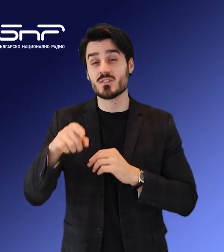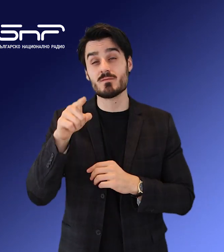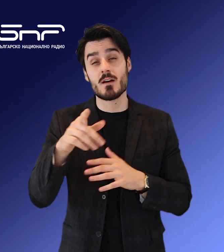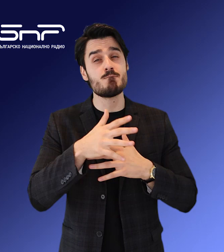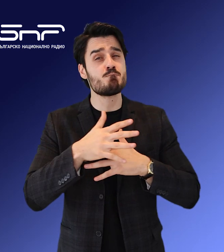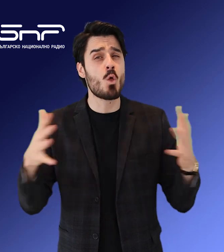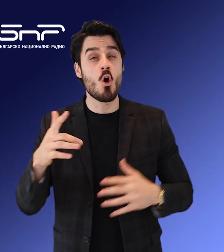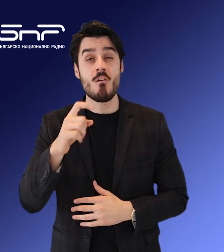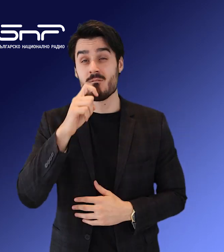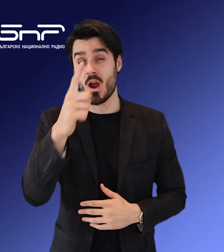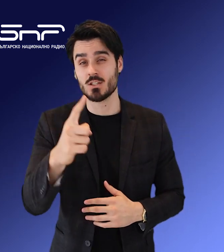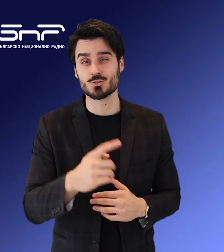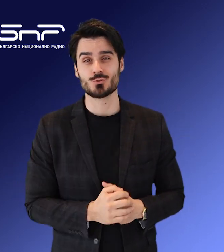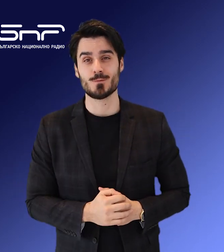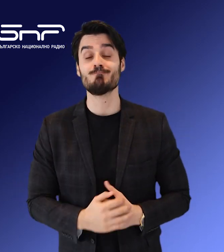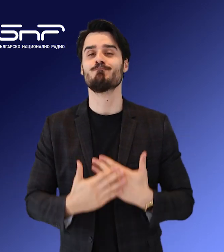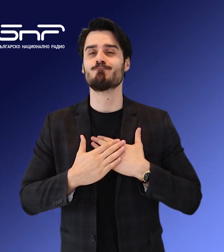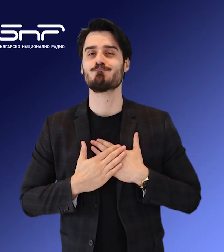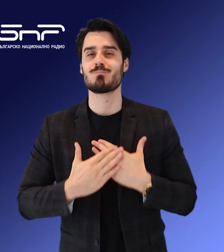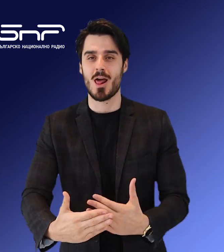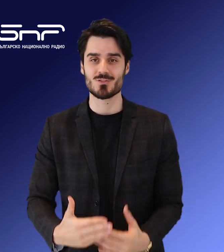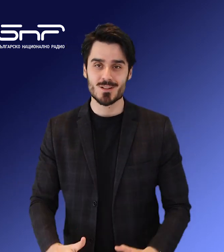Украинската